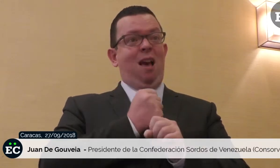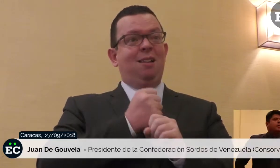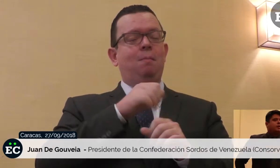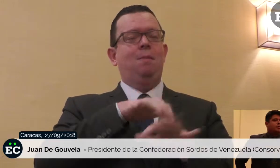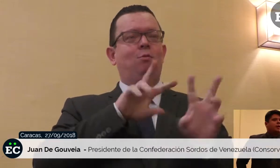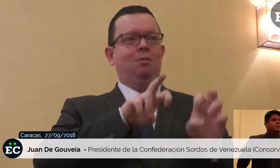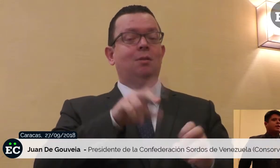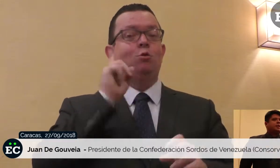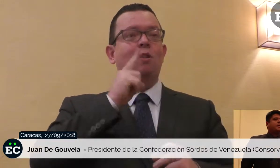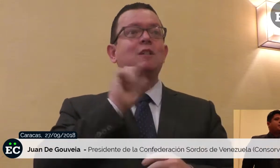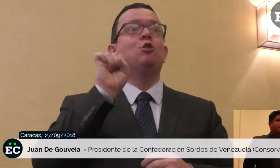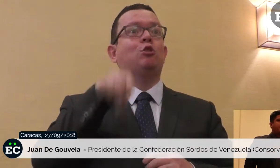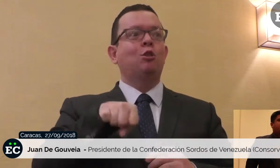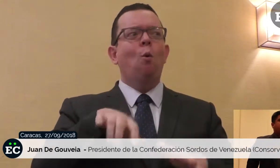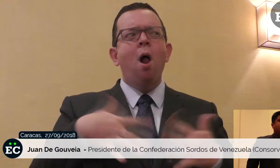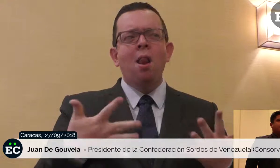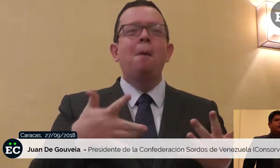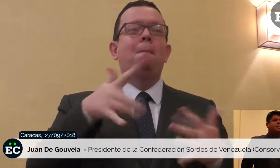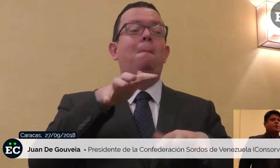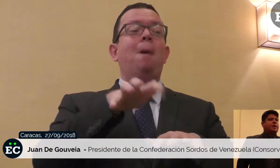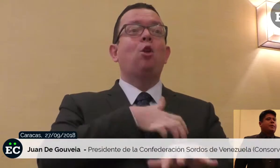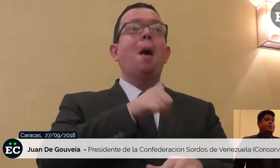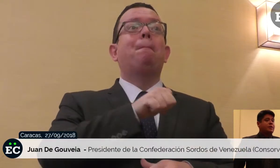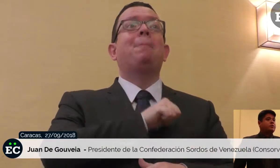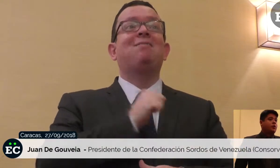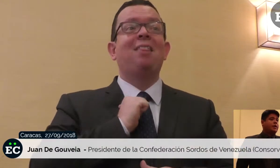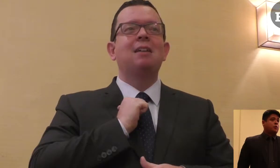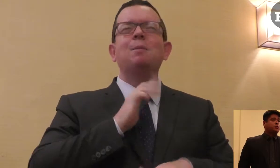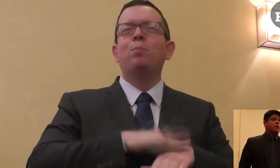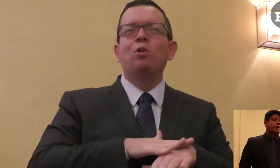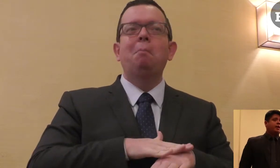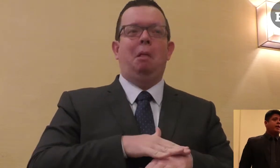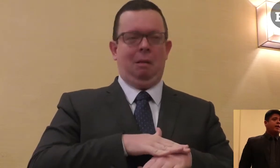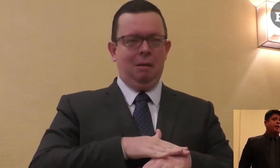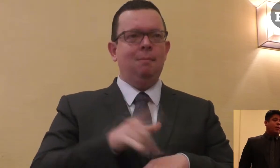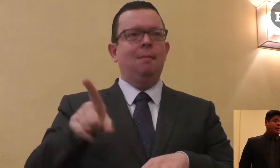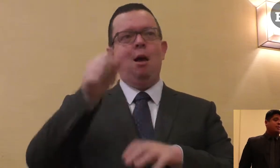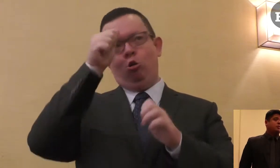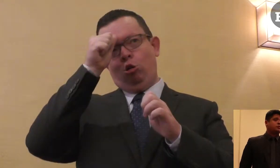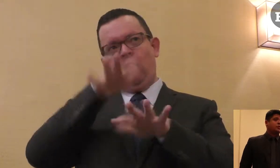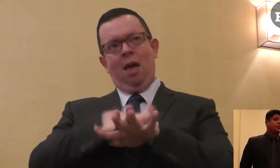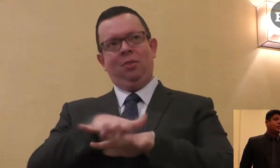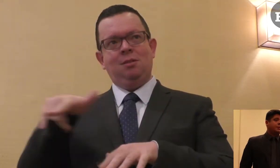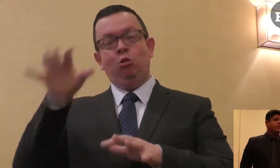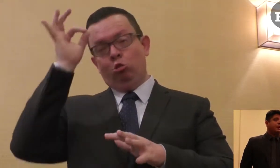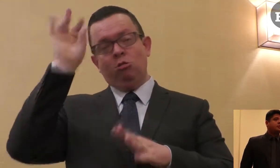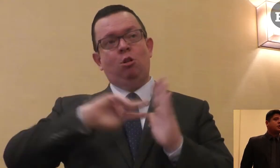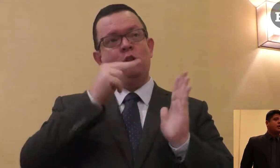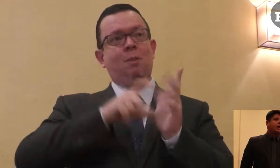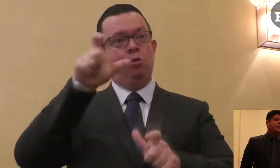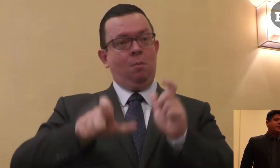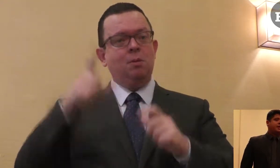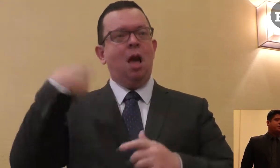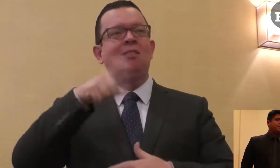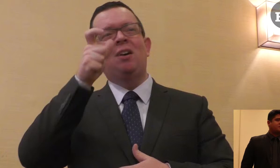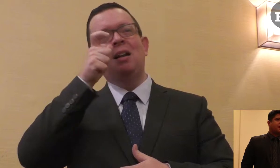Con relación al tema laboral, la mayoría de las personas sordas incluso que encuestamos o entrevistamos en la investigación pasada,